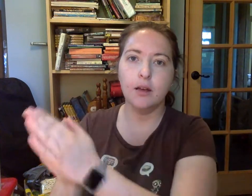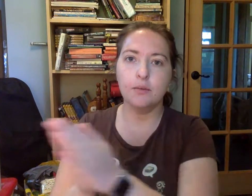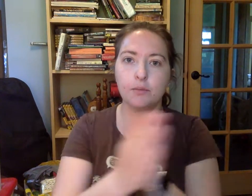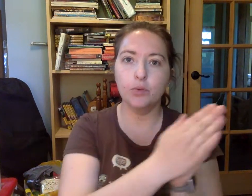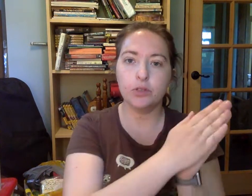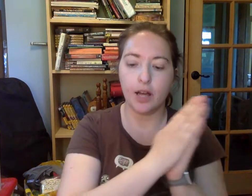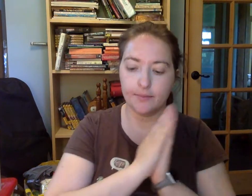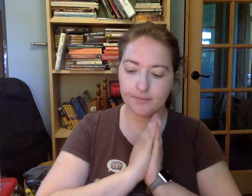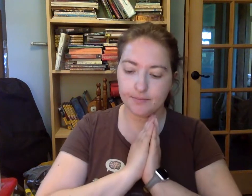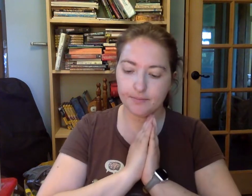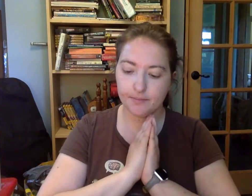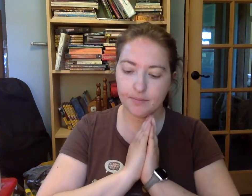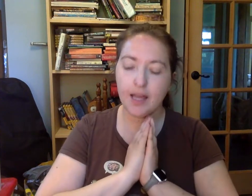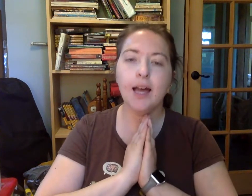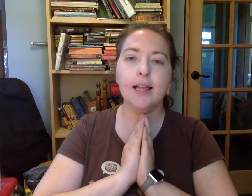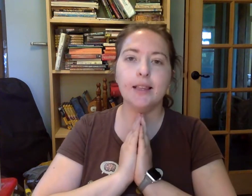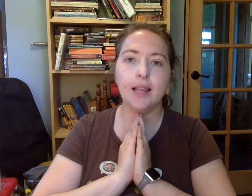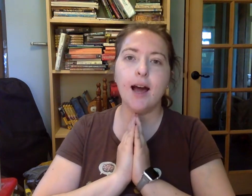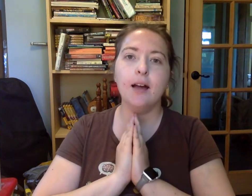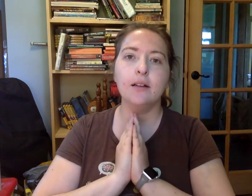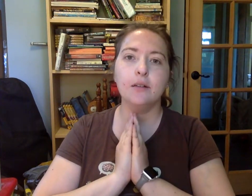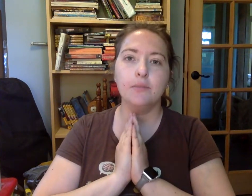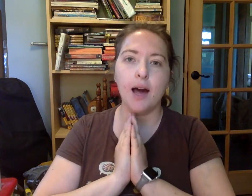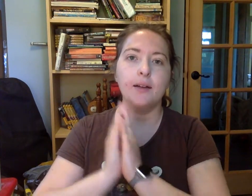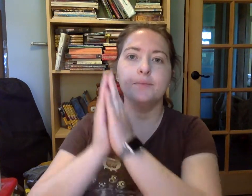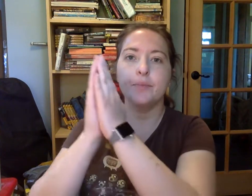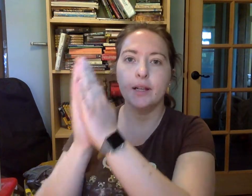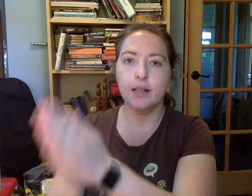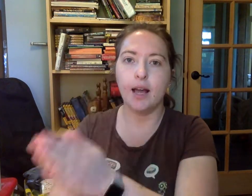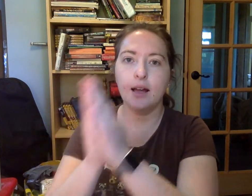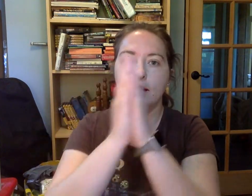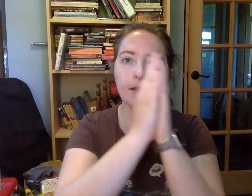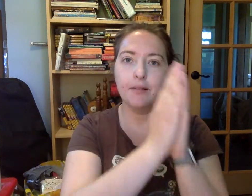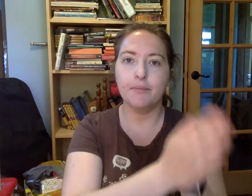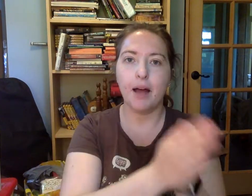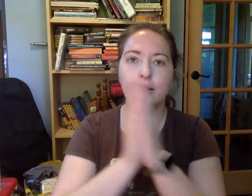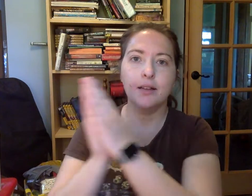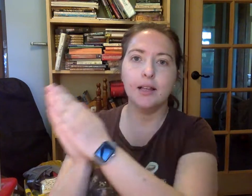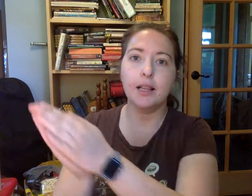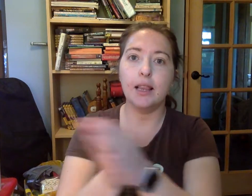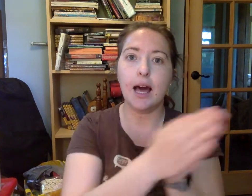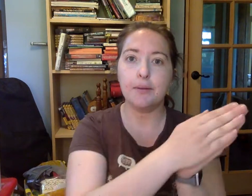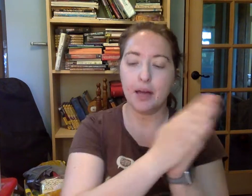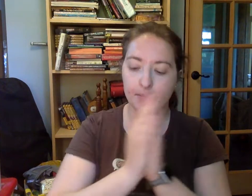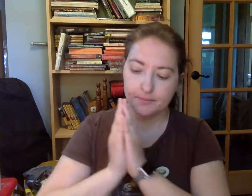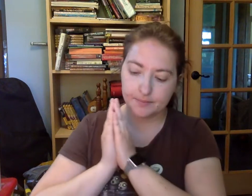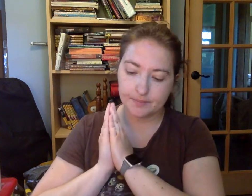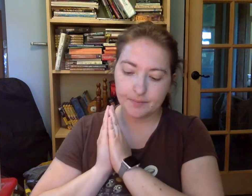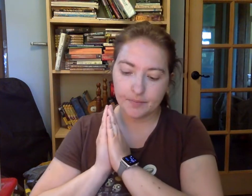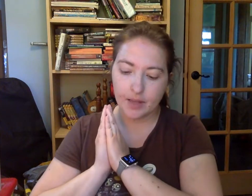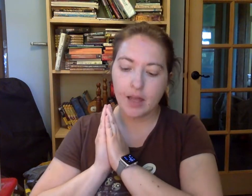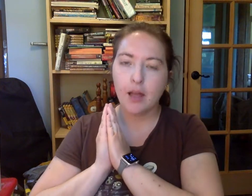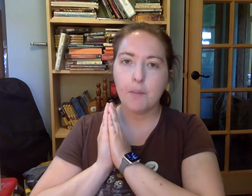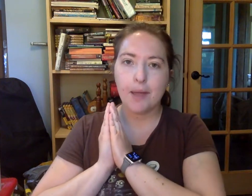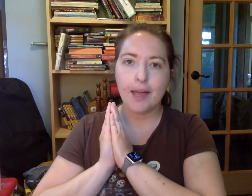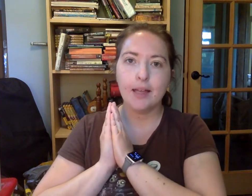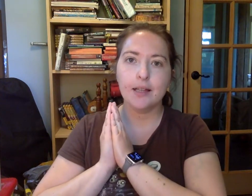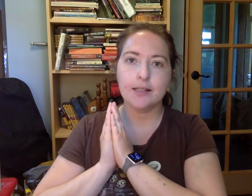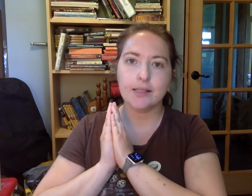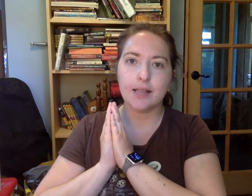Mucha. Lava. Lava. Lava. Pese.